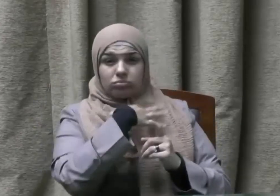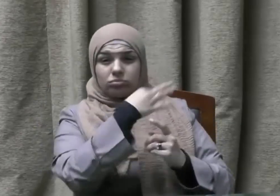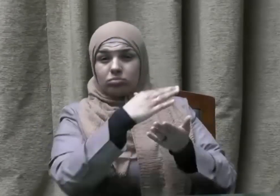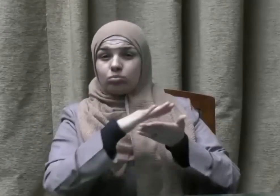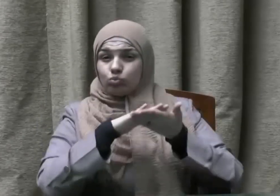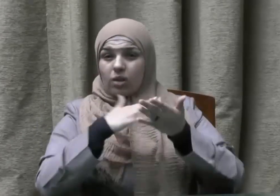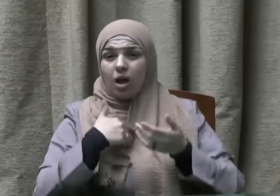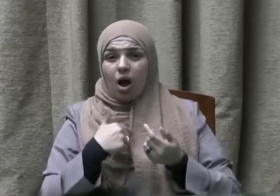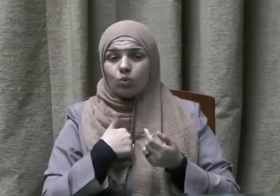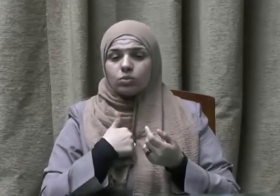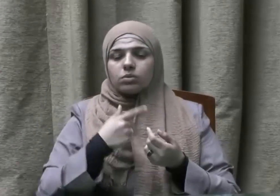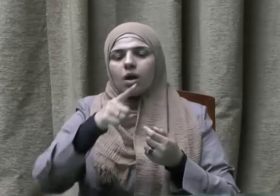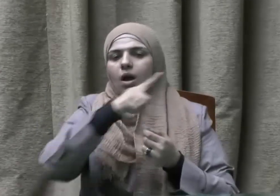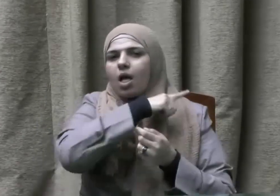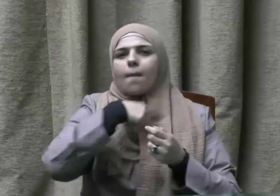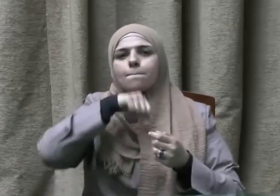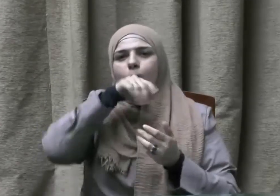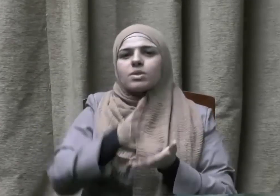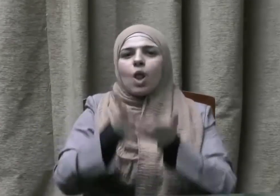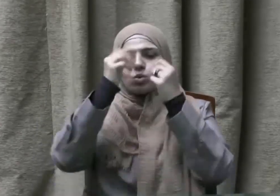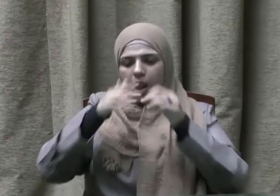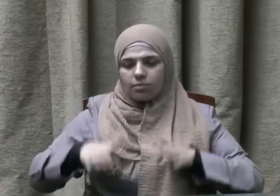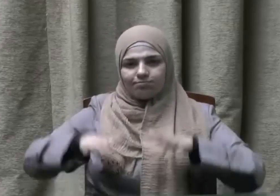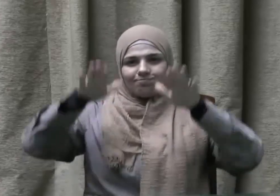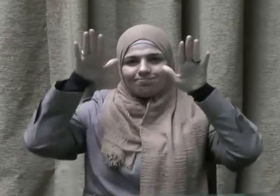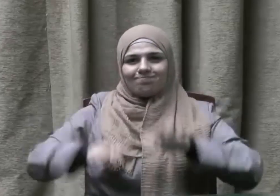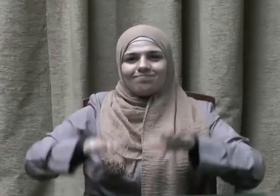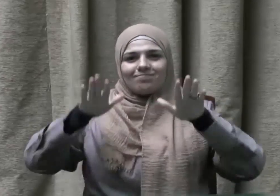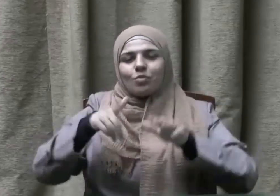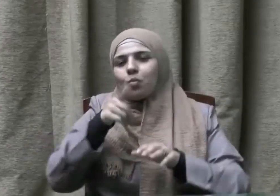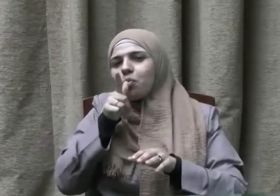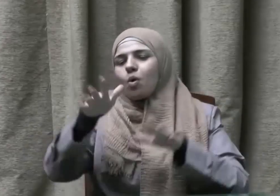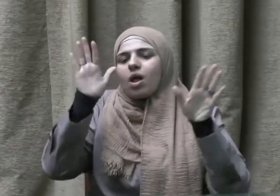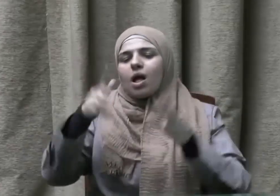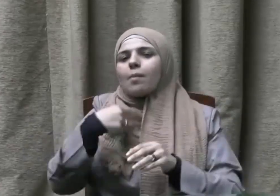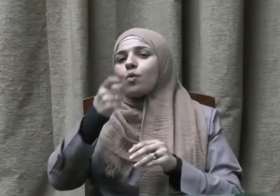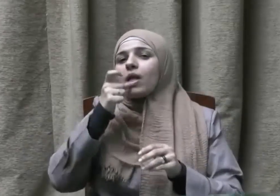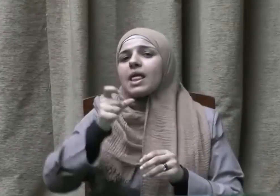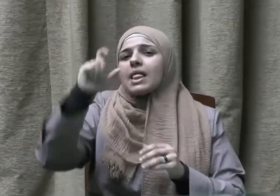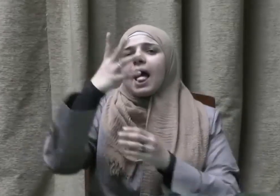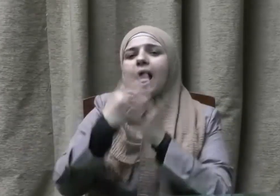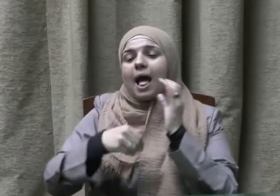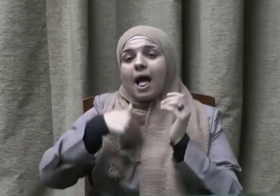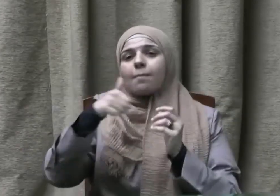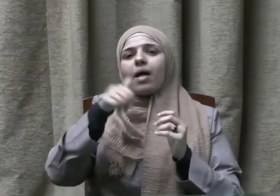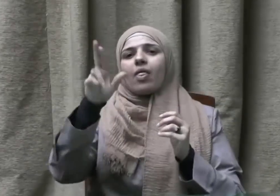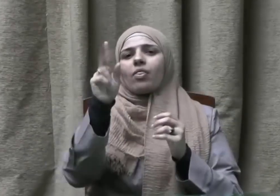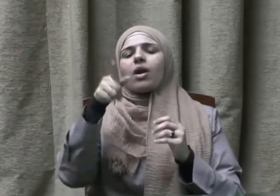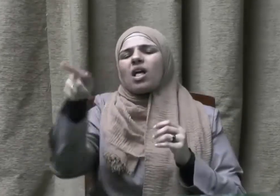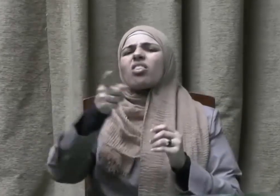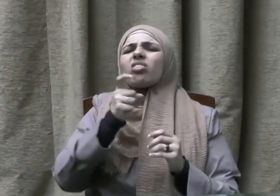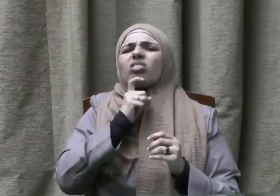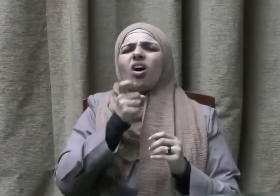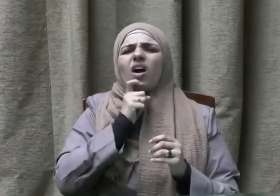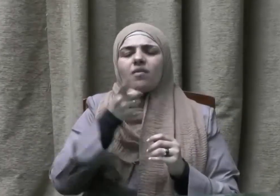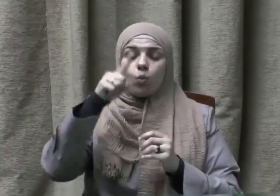قال فضرب بيده على منكبي ثم قال يا أبا زر إنك ضعيف